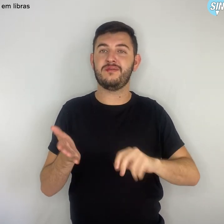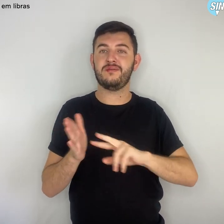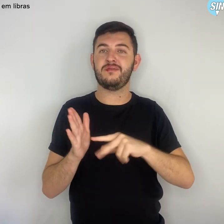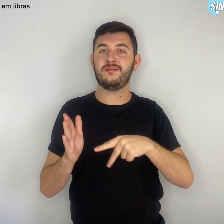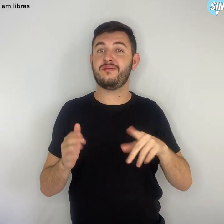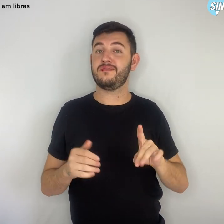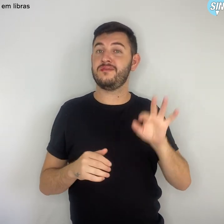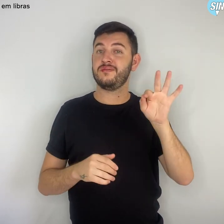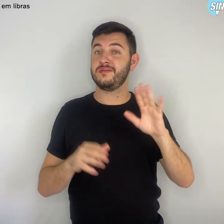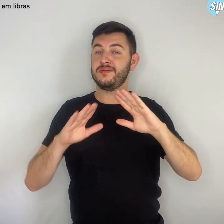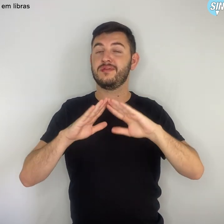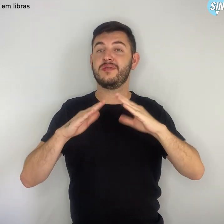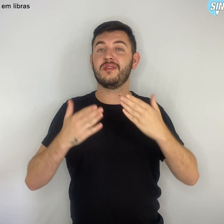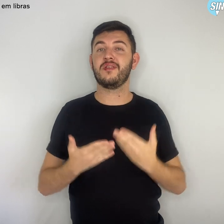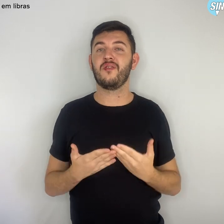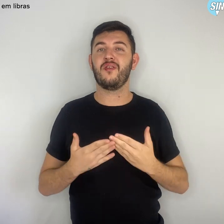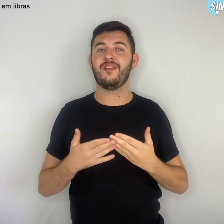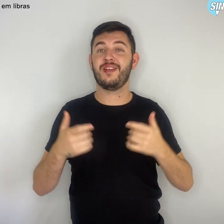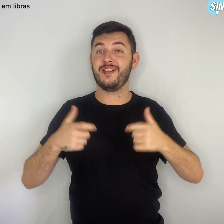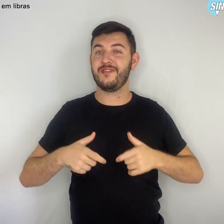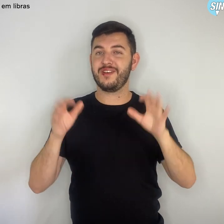Escola é lugar de ser feliz.